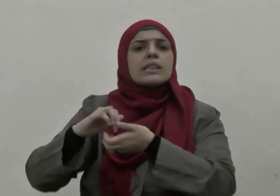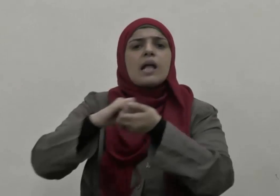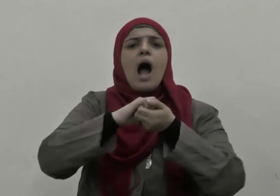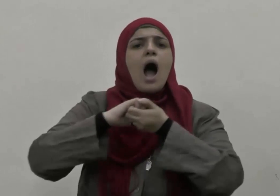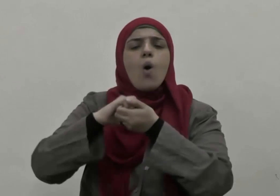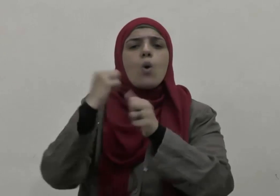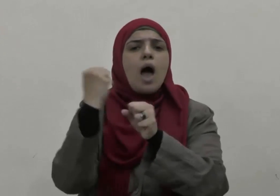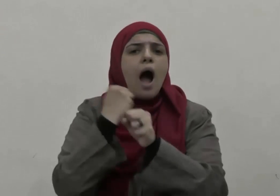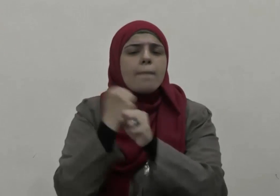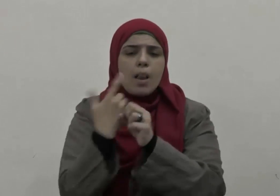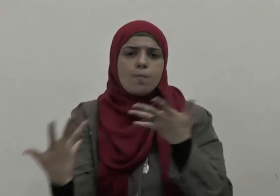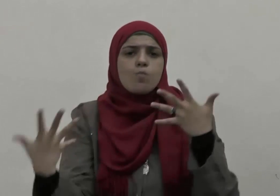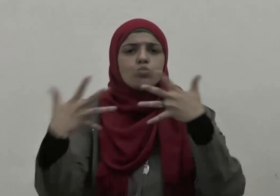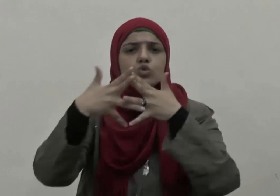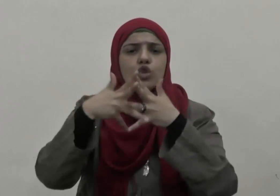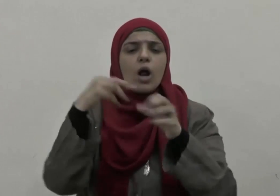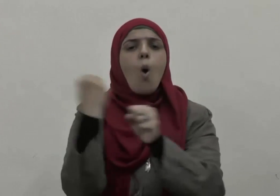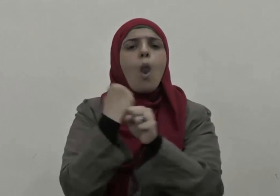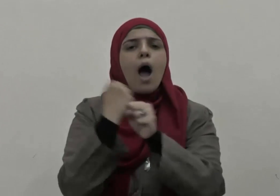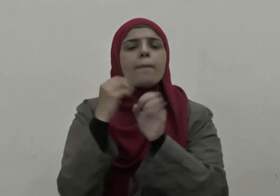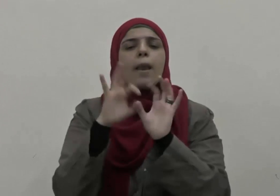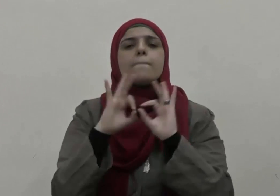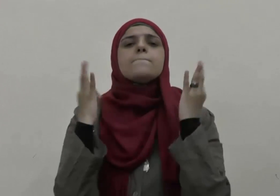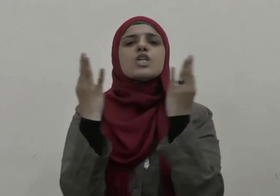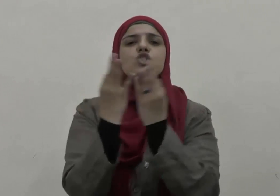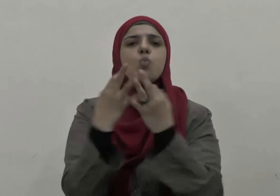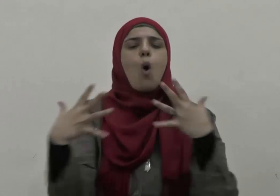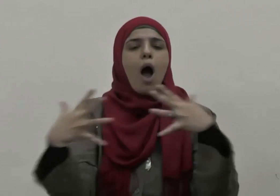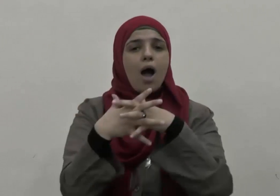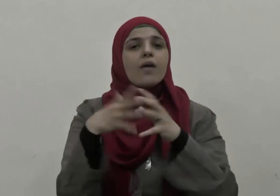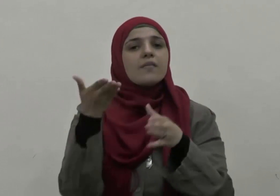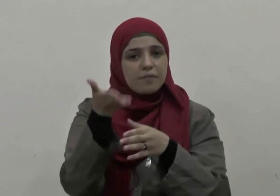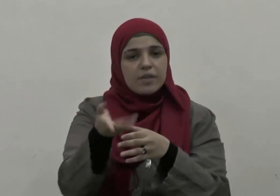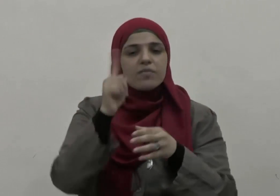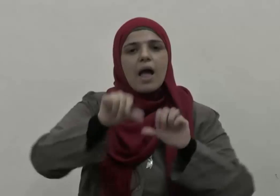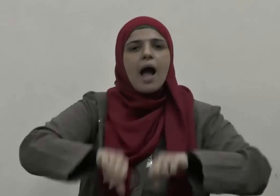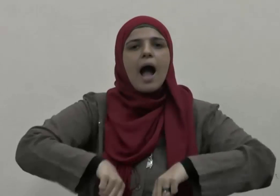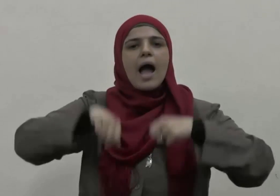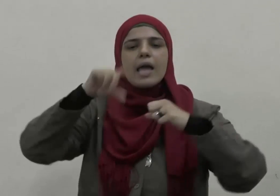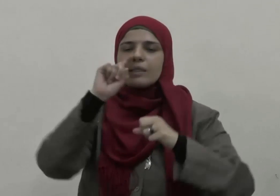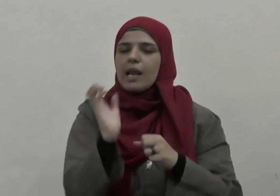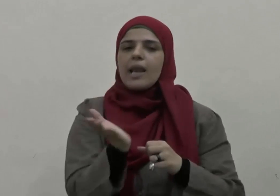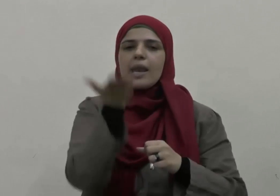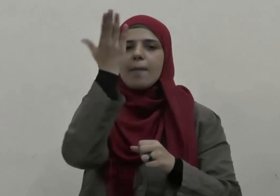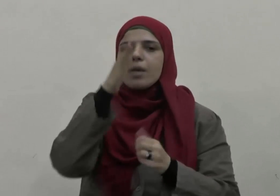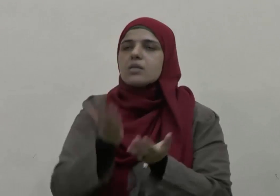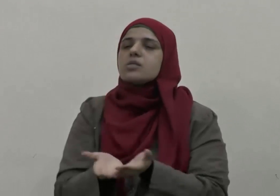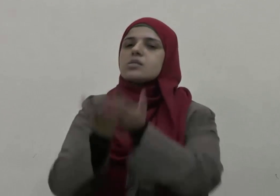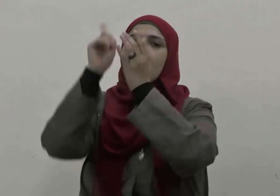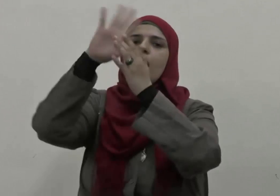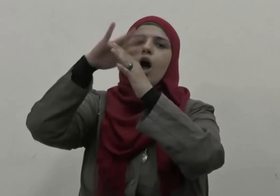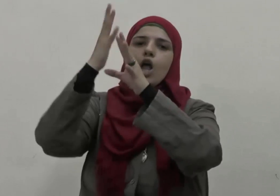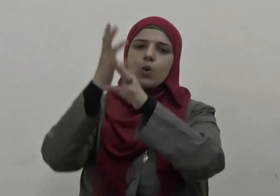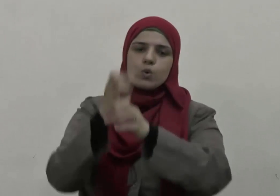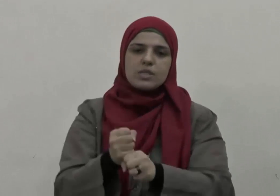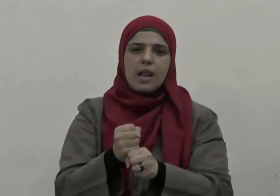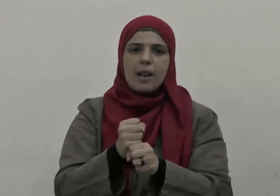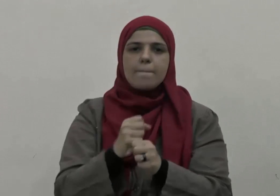التعاون والمشاركة والعمل الجماعي في حياة النبي صلى الله عليه